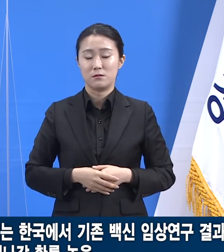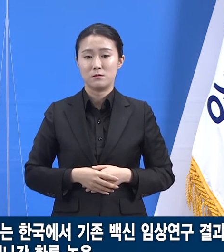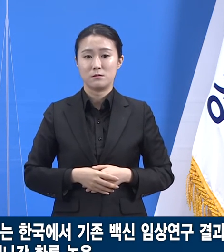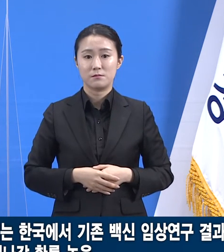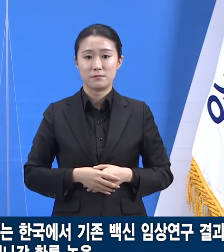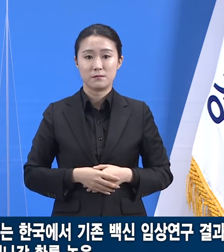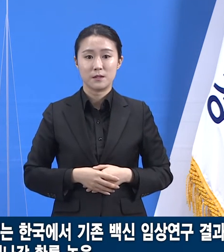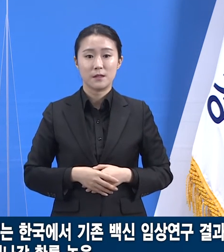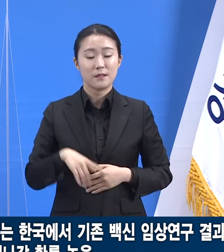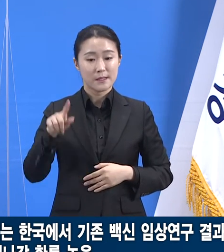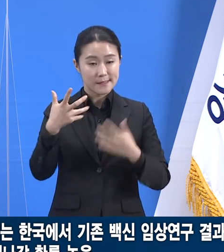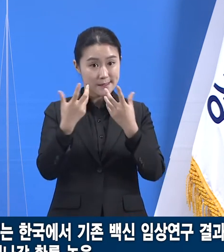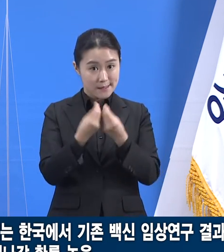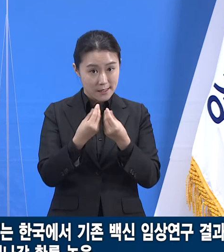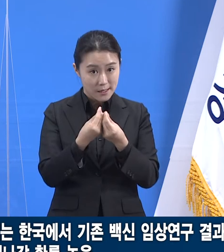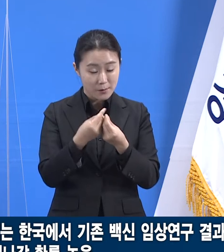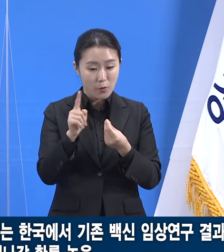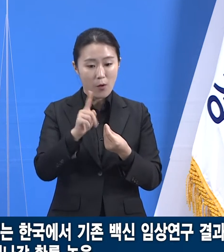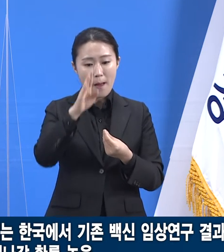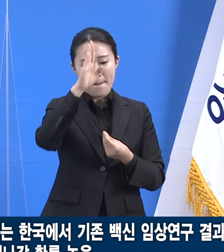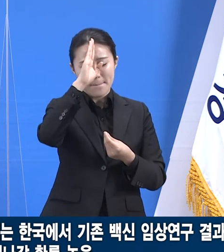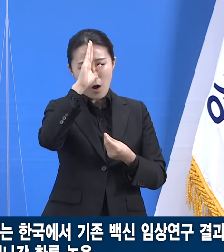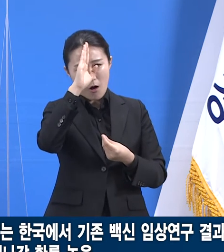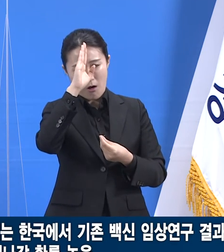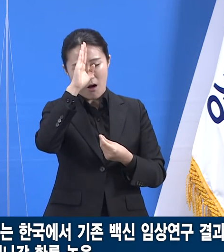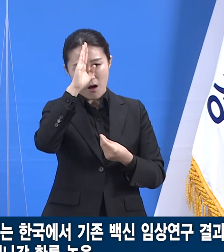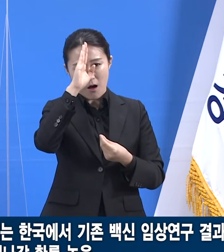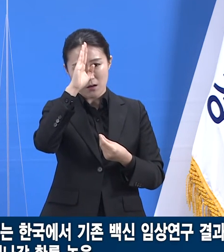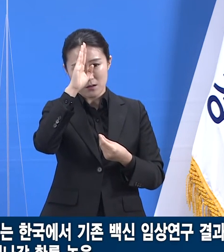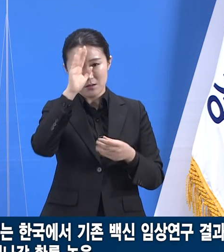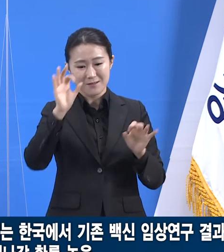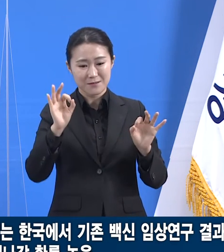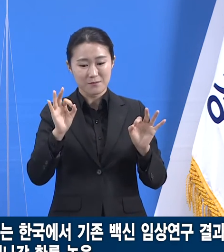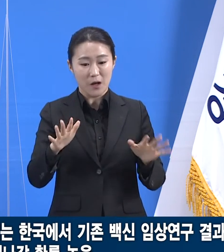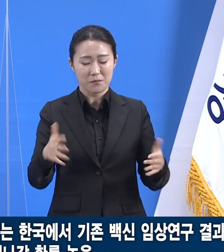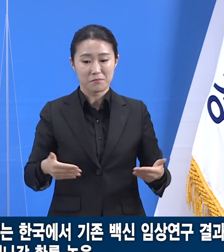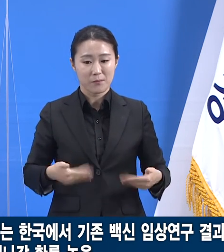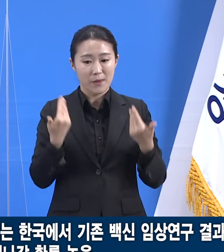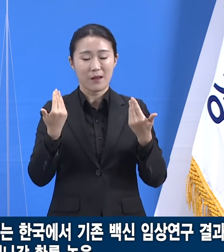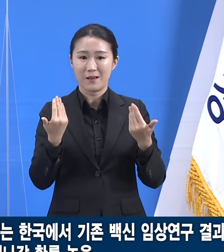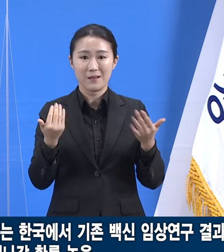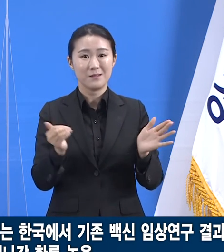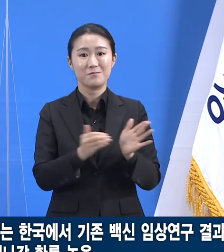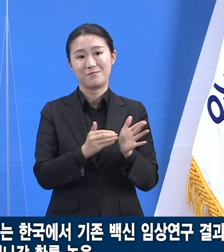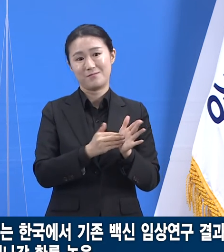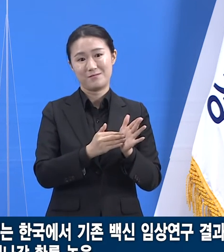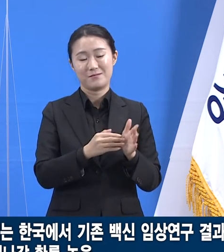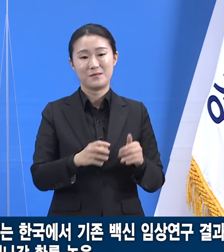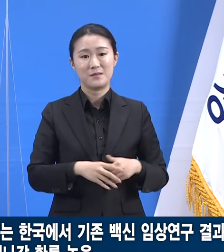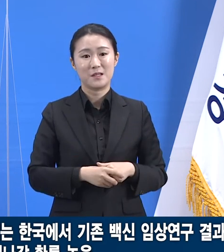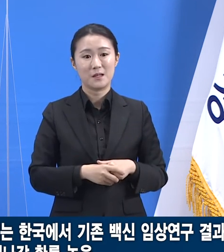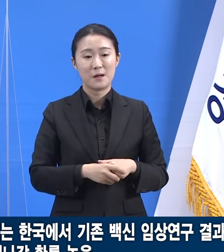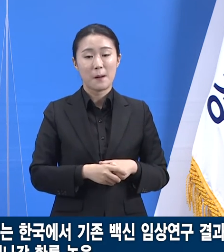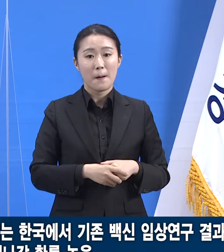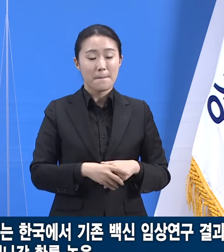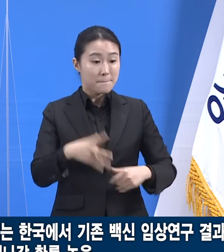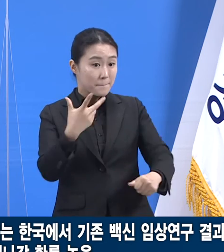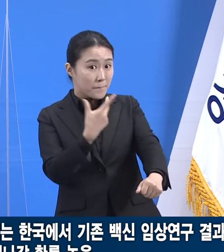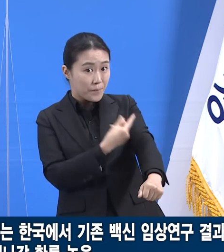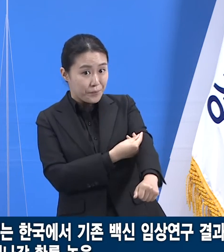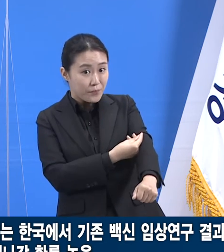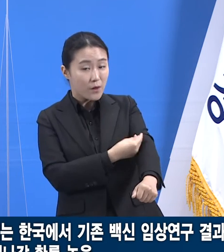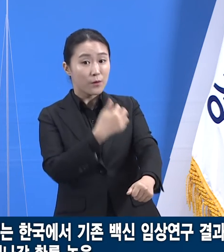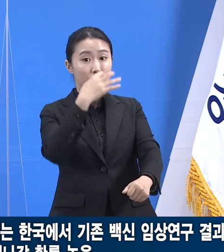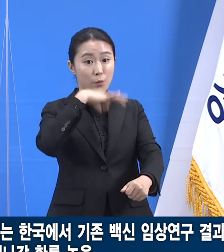이런 사례들의 경우 증상이 격리하게 지나갈 확률이 높습니다. 질병의 중증도를 낮추는 백신 효과는